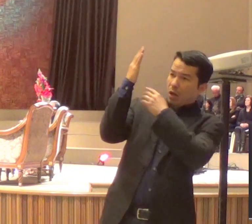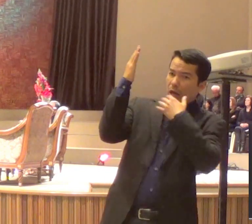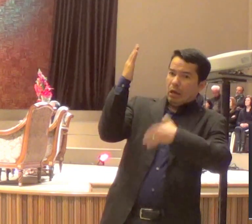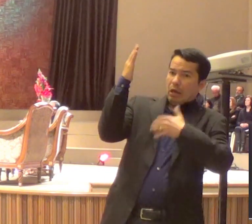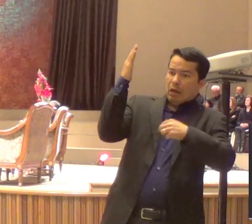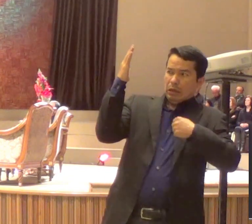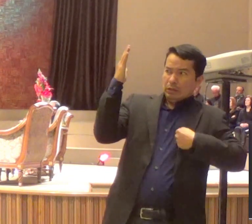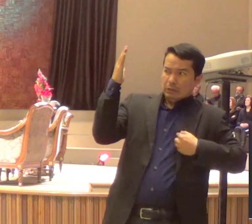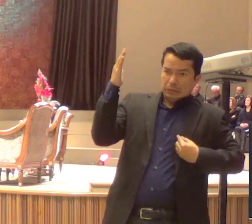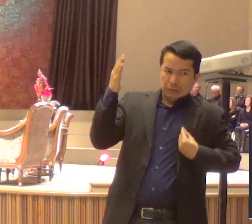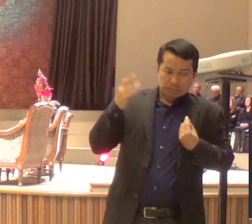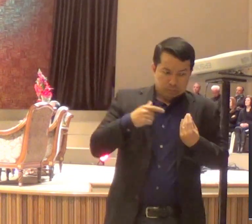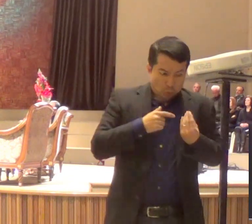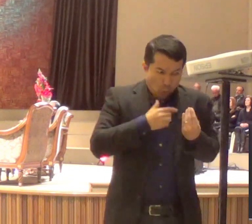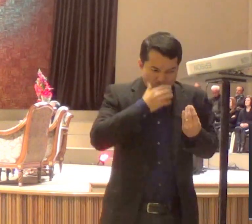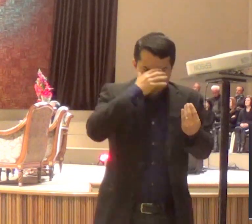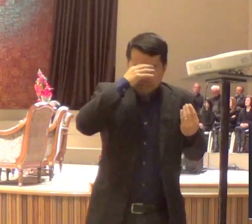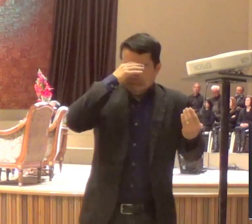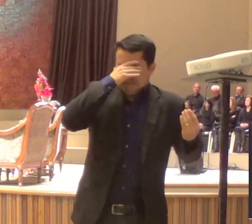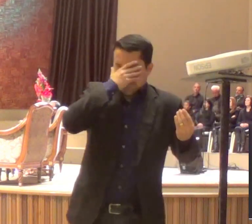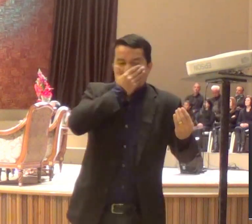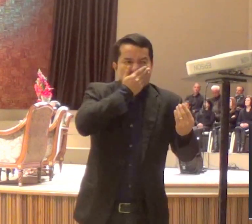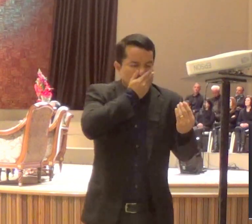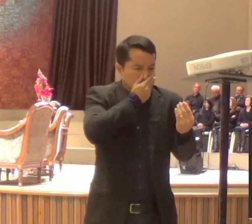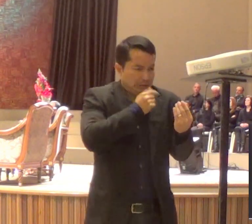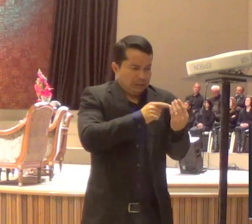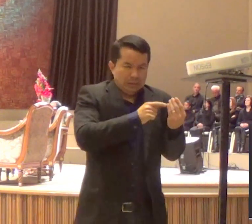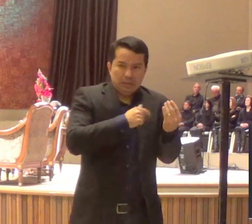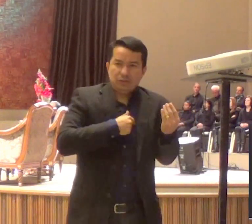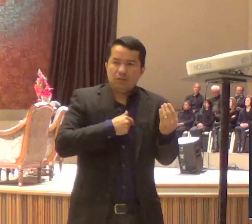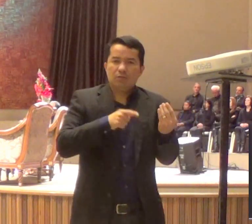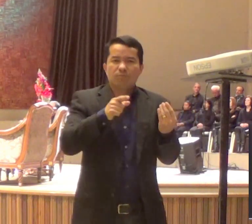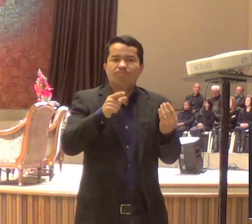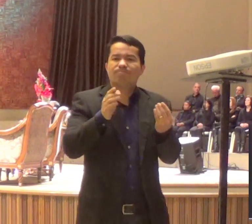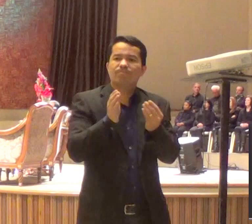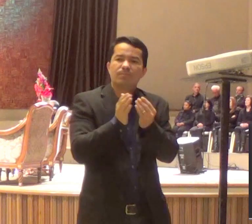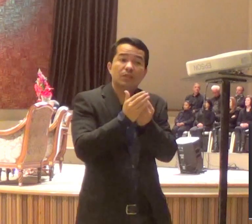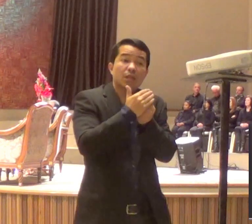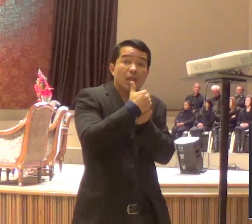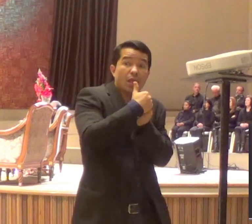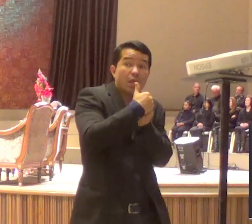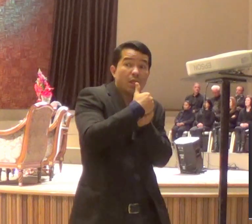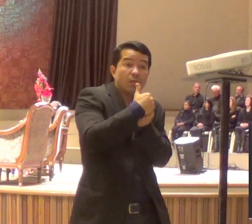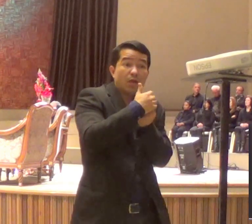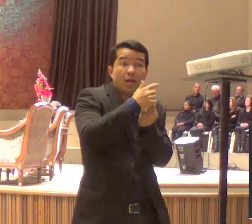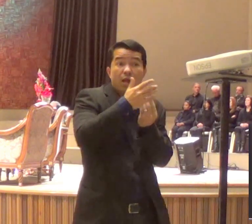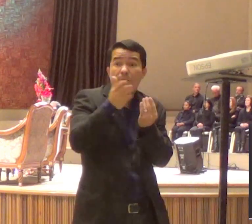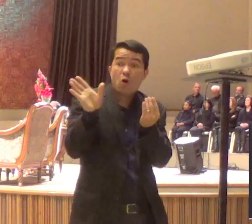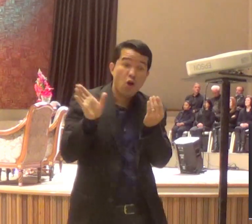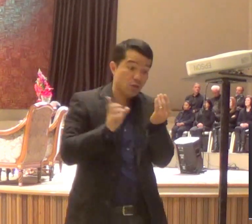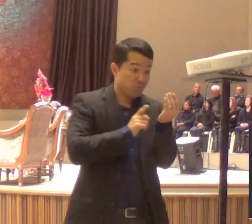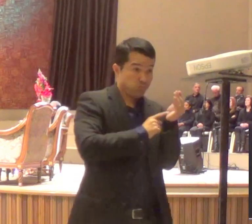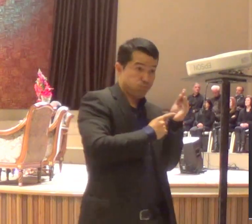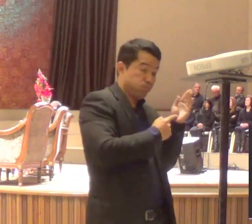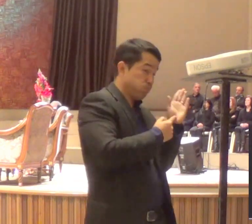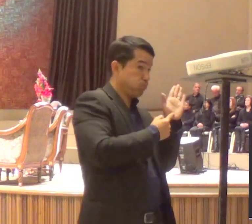o está dentro do nosso coração, no segredo da nossa vida, não estou falando da vida pública, eu estou falando da vida